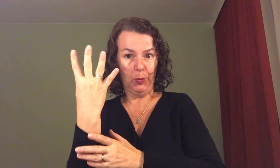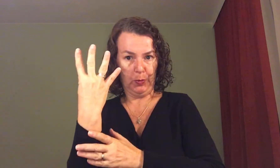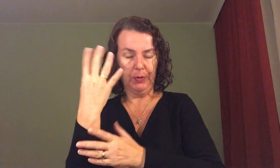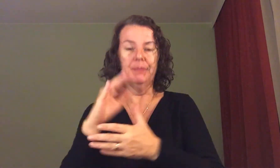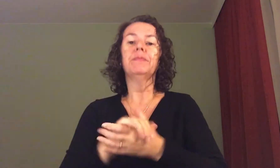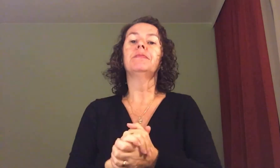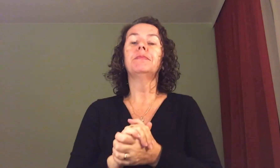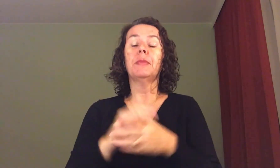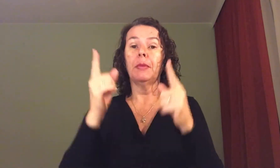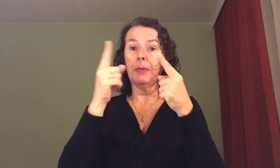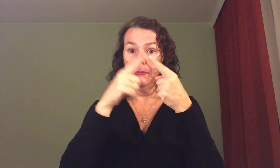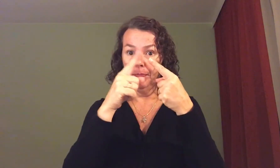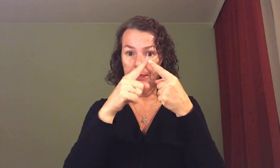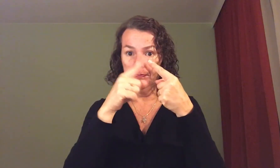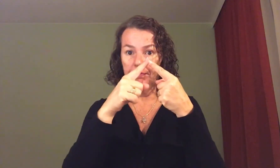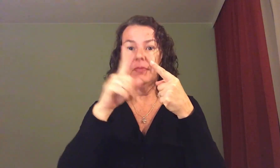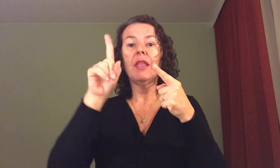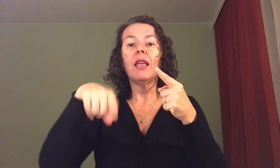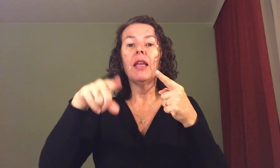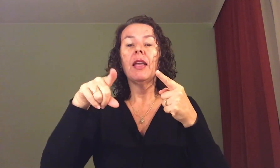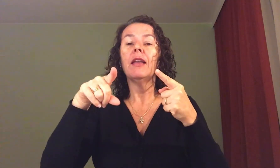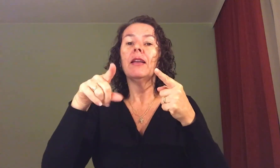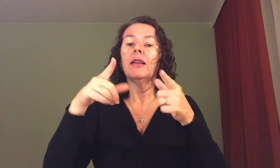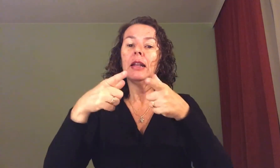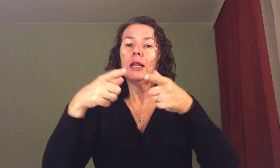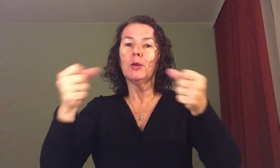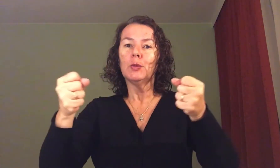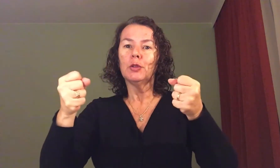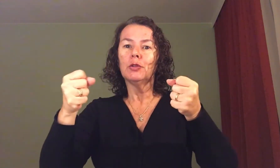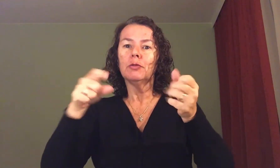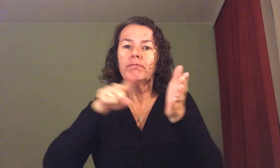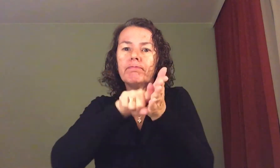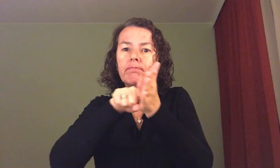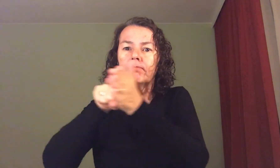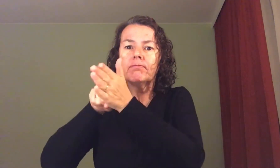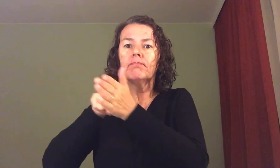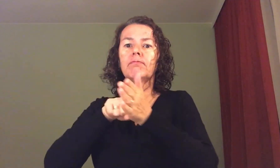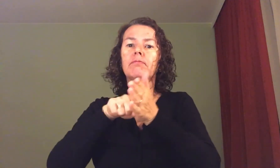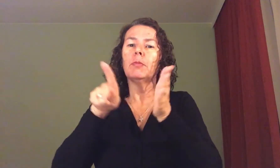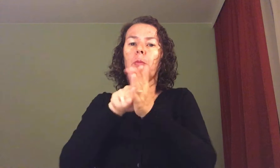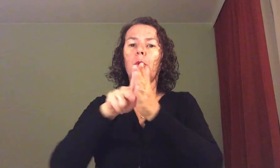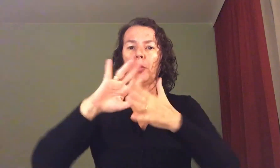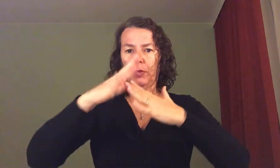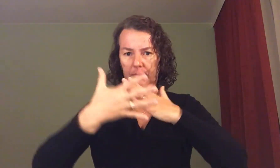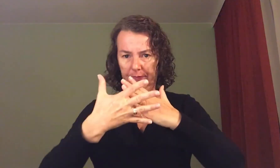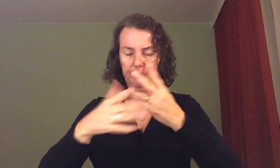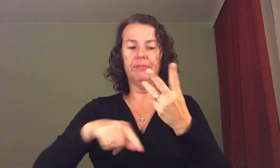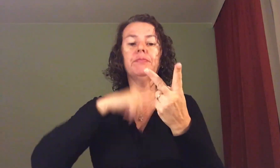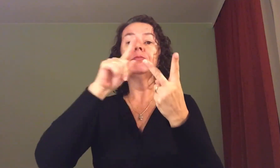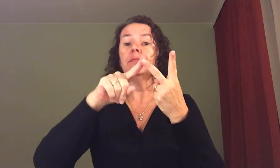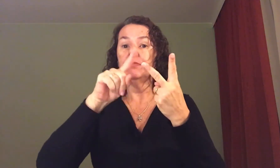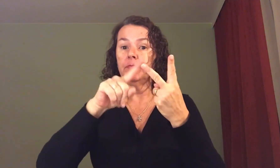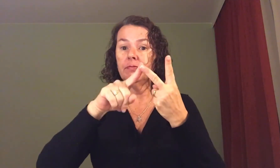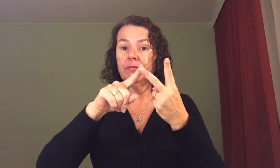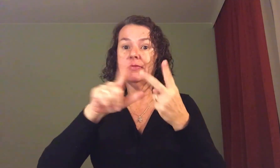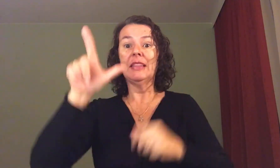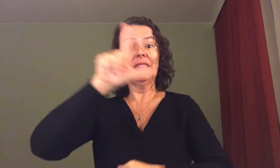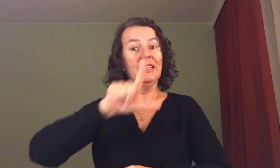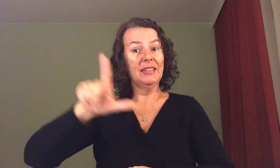primeira, Aspectos Linguísticos da Libras. A segunda, Literatura em Libras. A